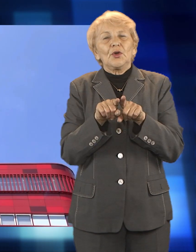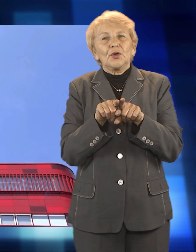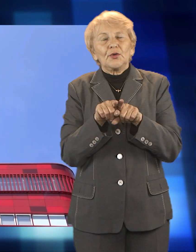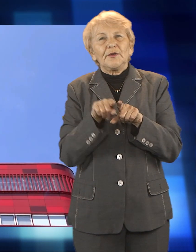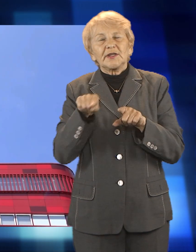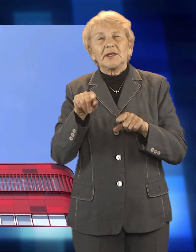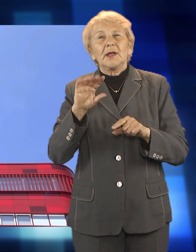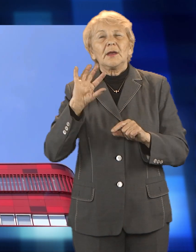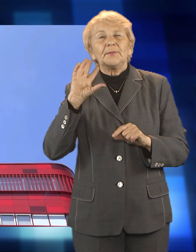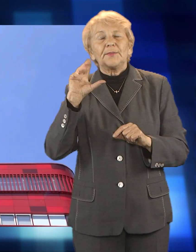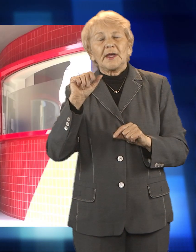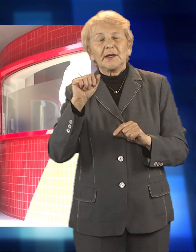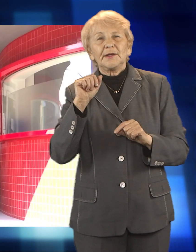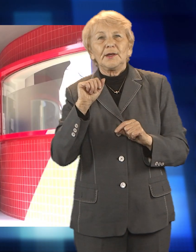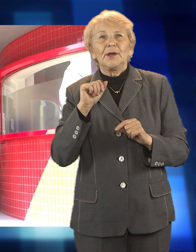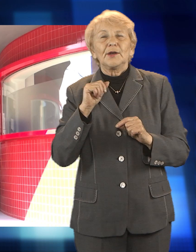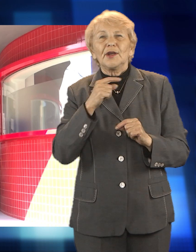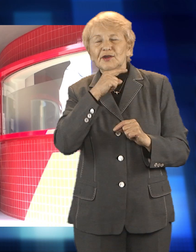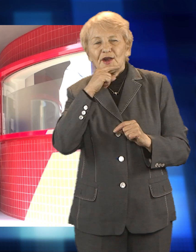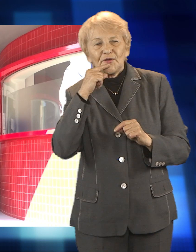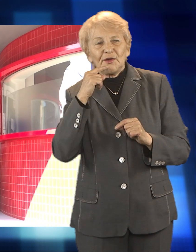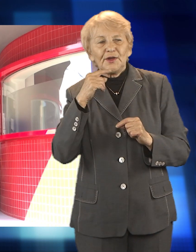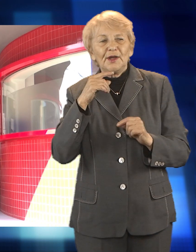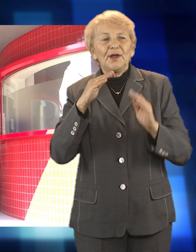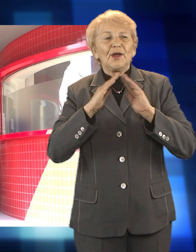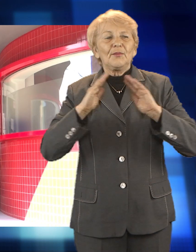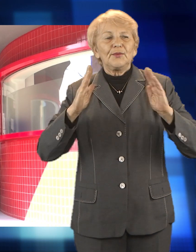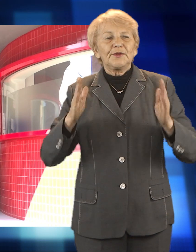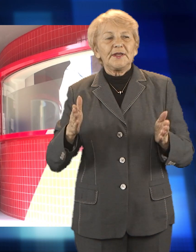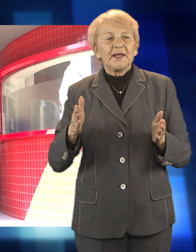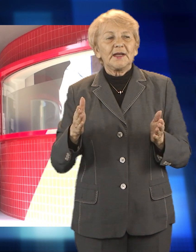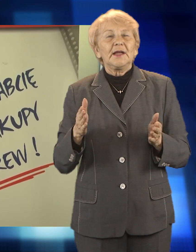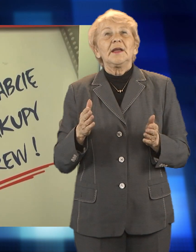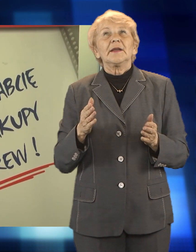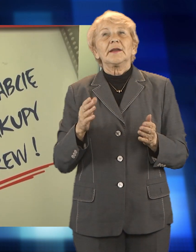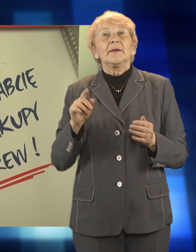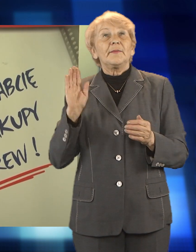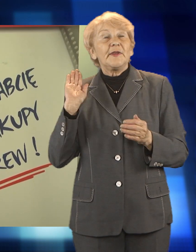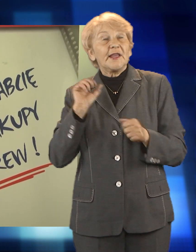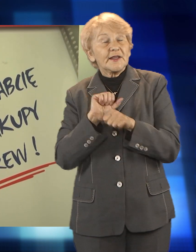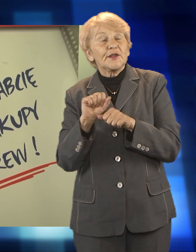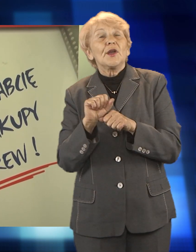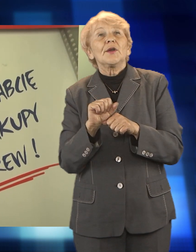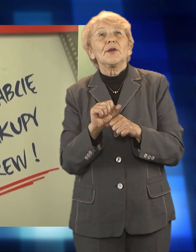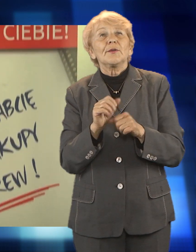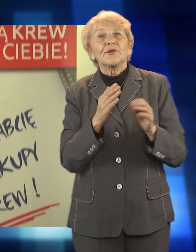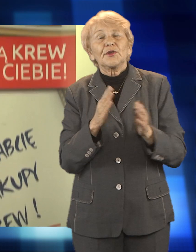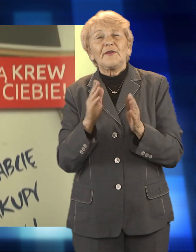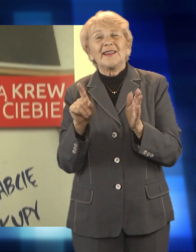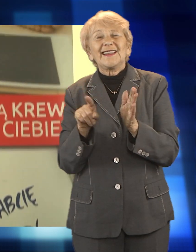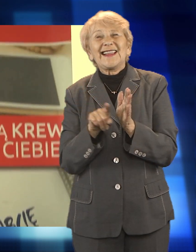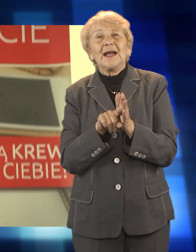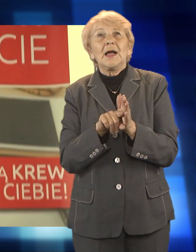teraz ten piękny, czerwony budynek otwarty jest również dla osób, które wyzdrowiały po przechorowaniu COVID-19. Zostanie pobrane od nich osocze, którego